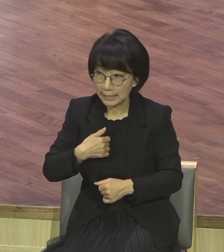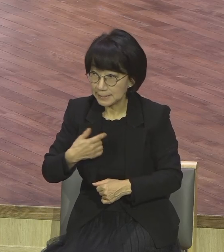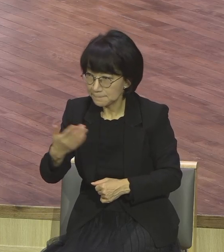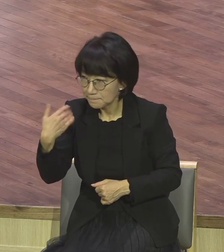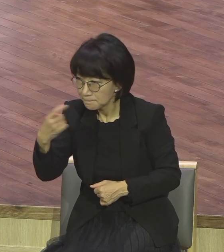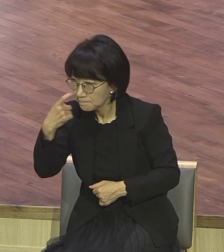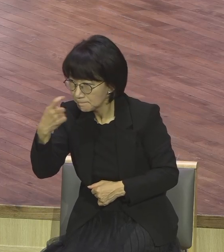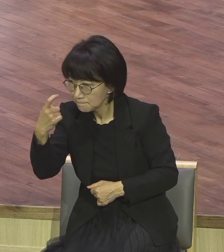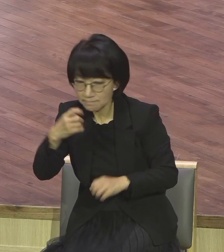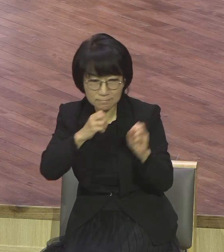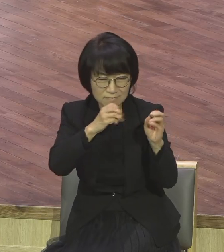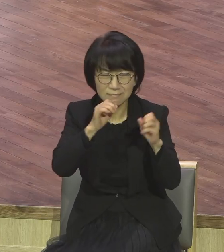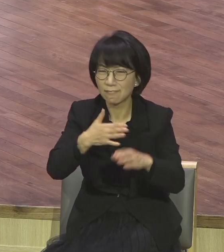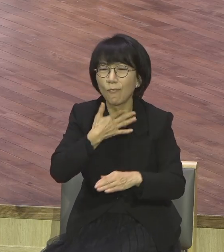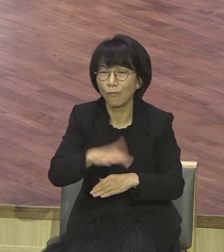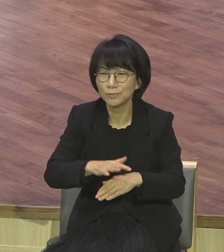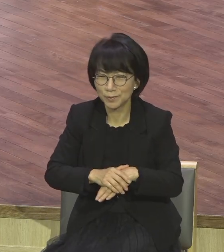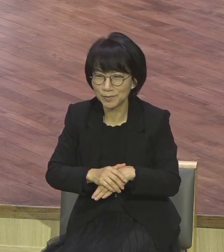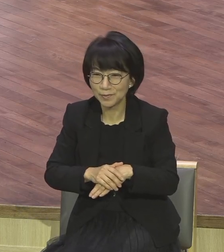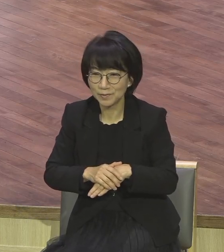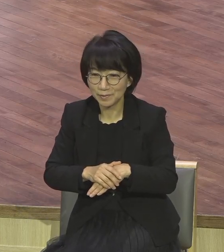전도운동 기도운동